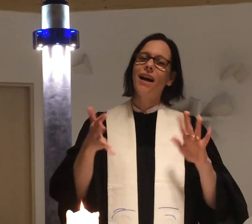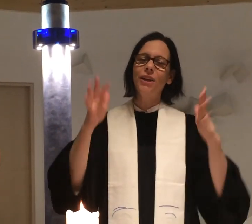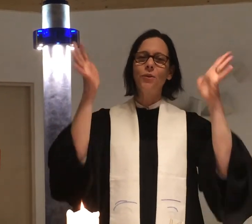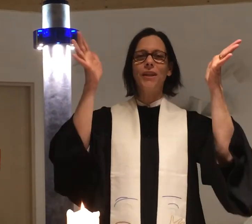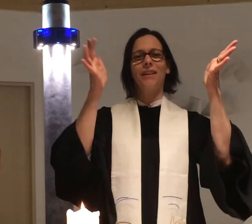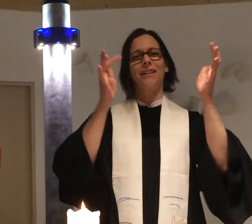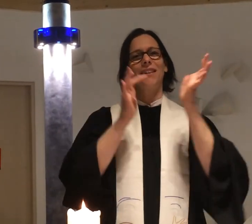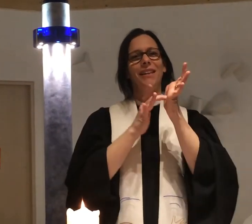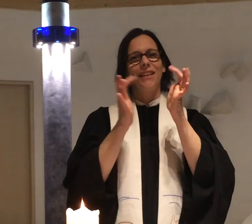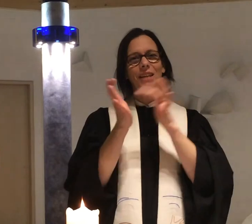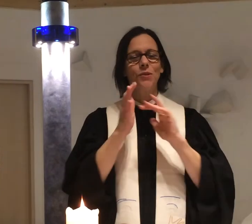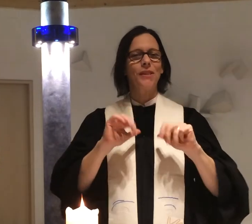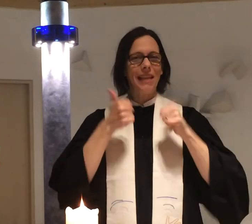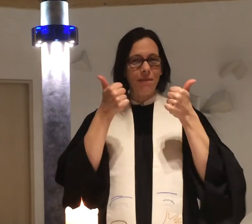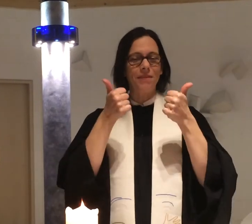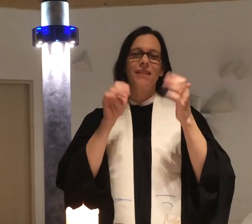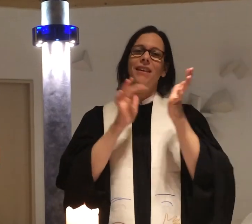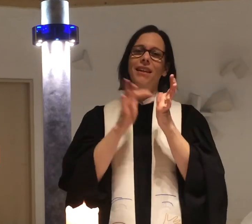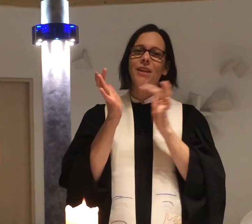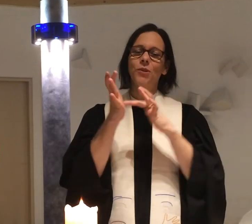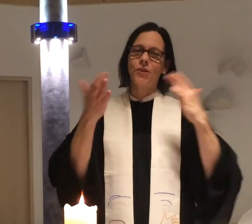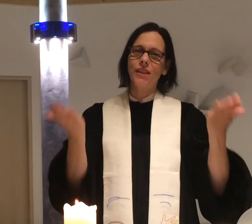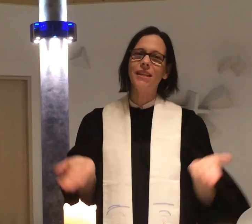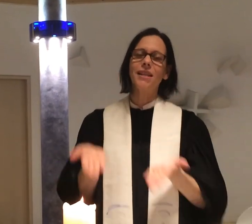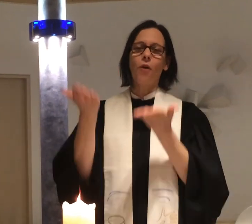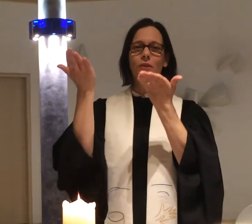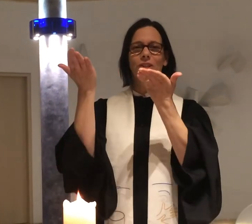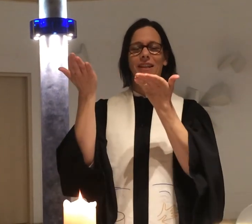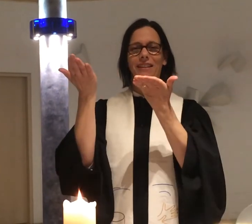Halleluja! Jesus lebt. Jesus ist auferstanden.